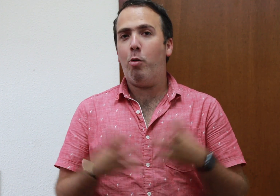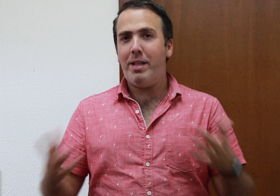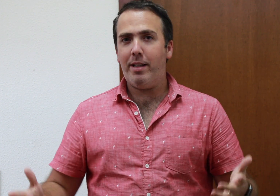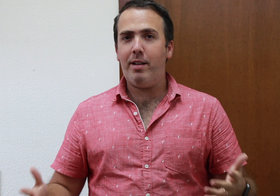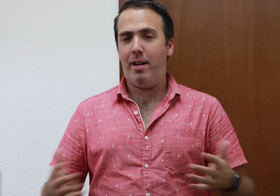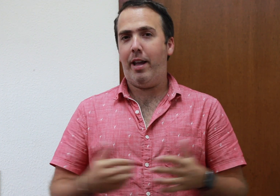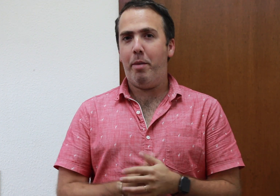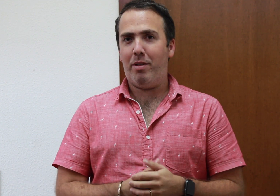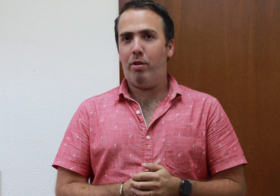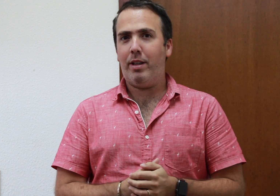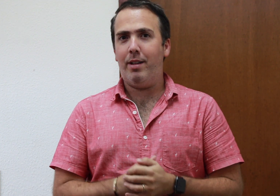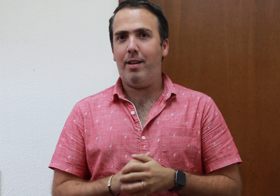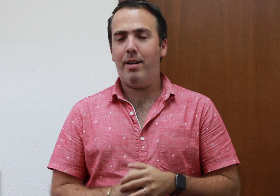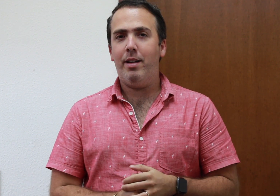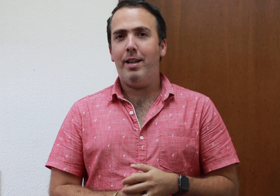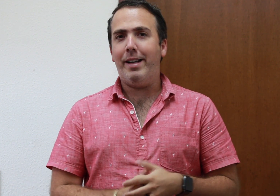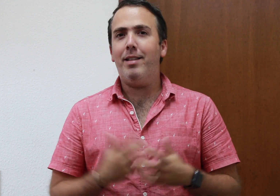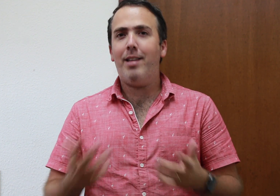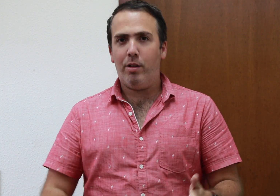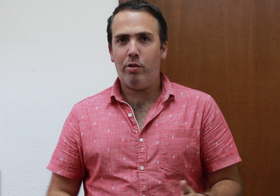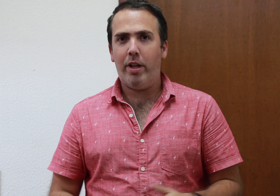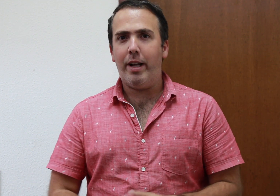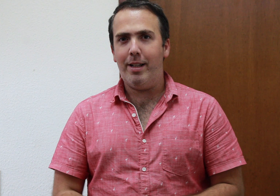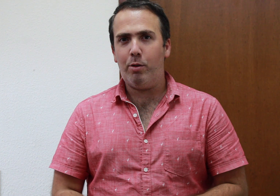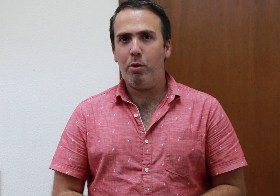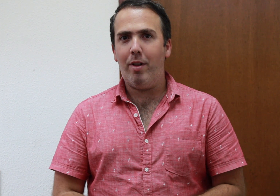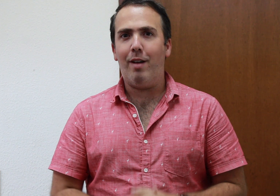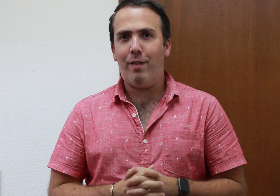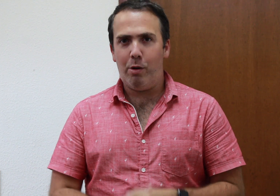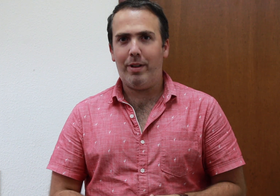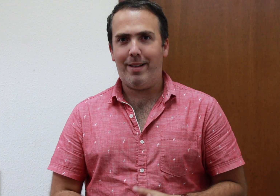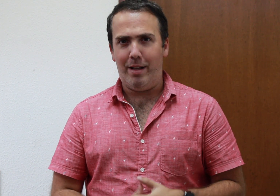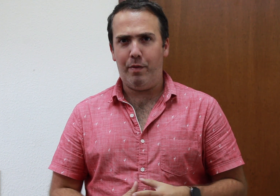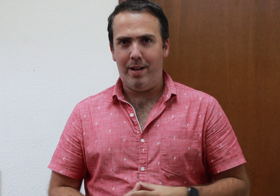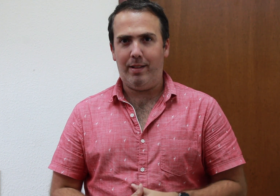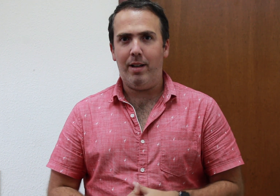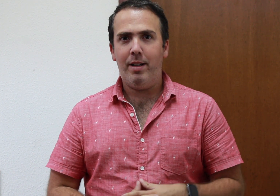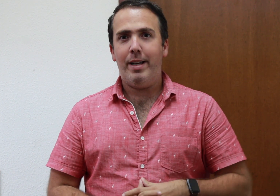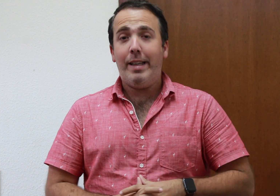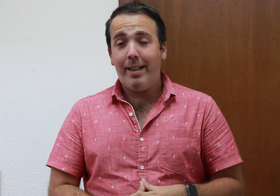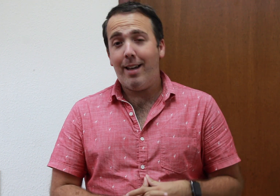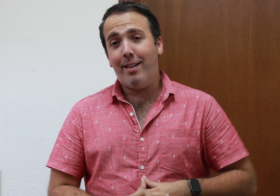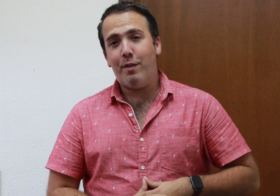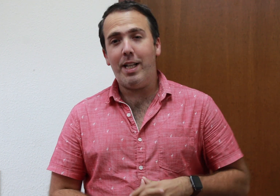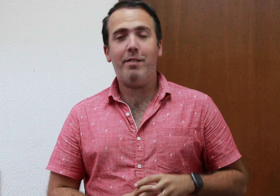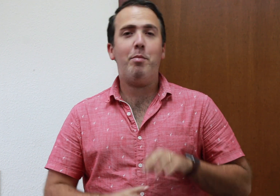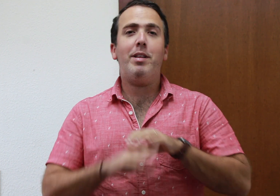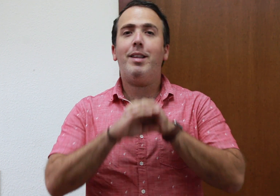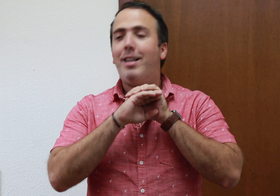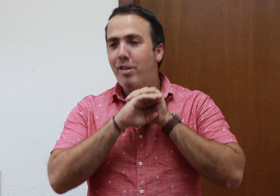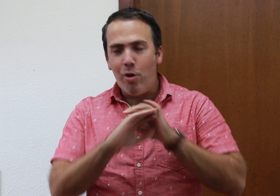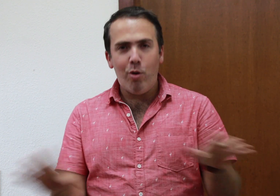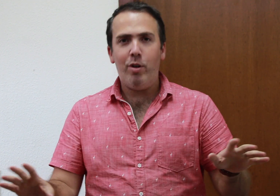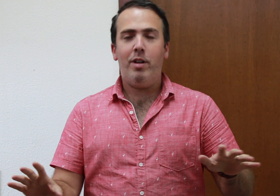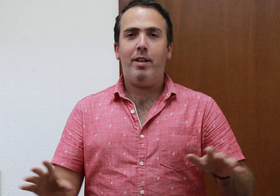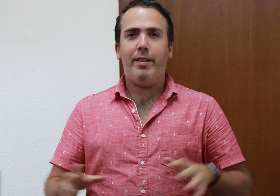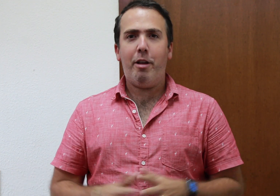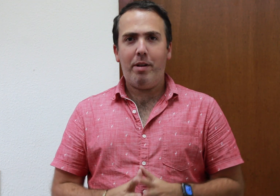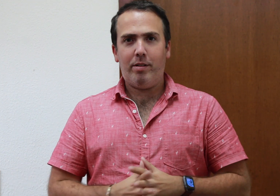cometen aquellas personas que están iniciándose en el estudio de la flauta transversa y que definitivamente no debes